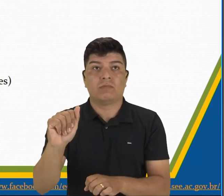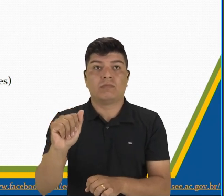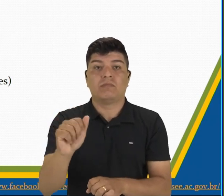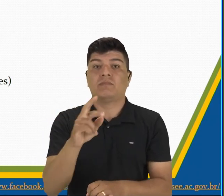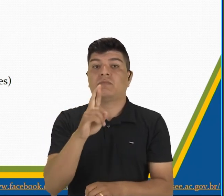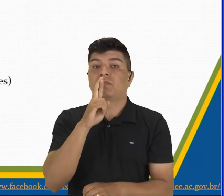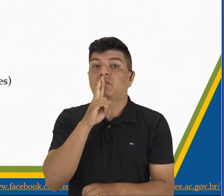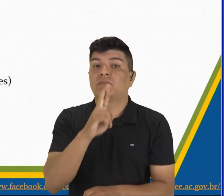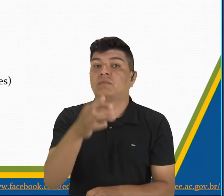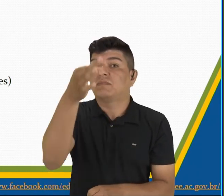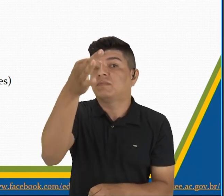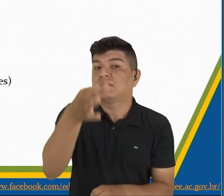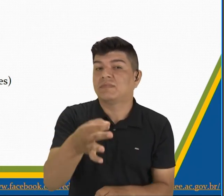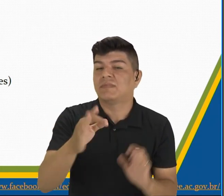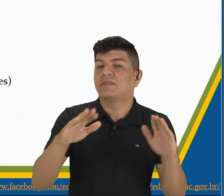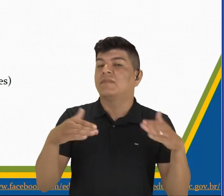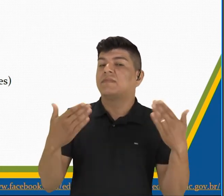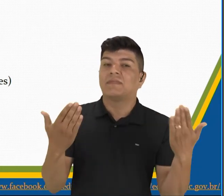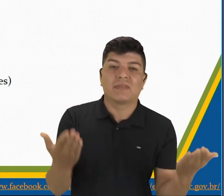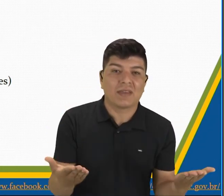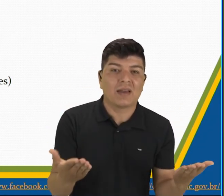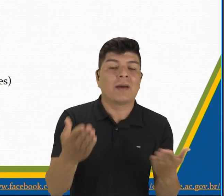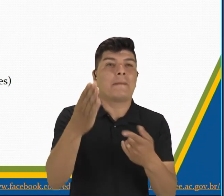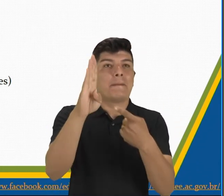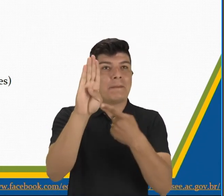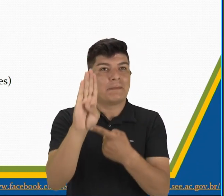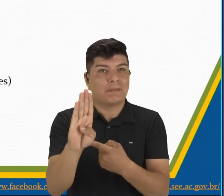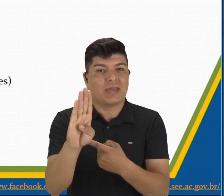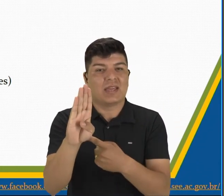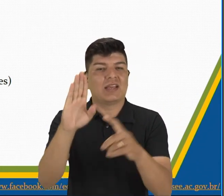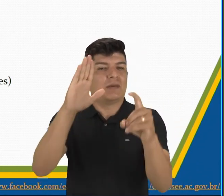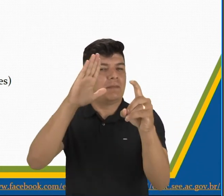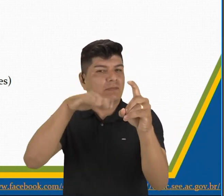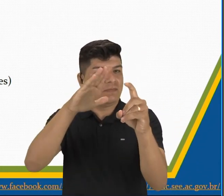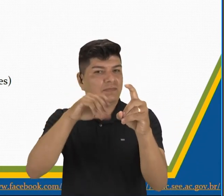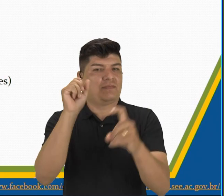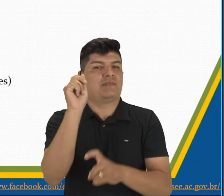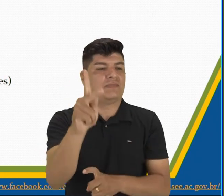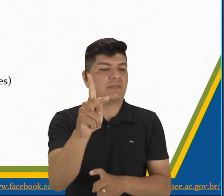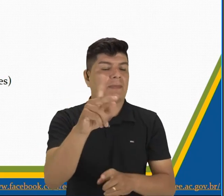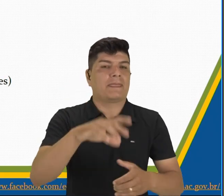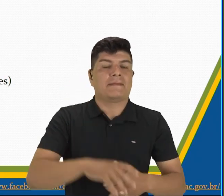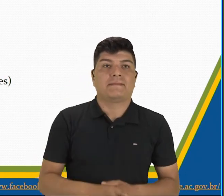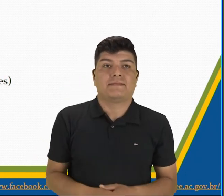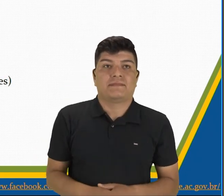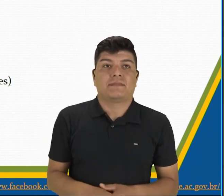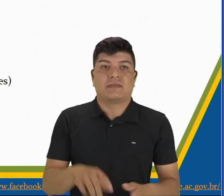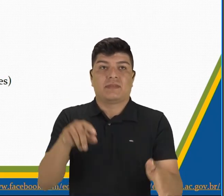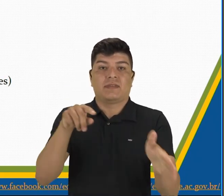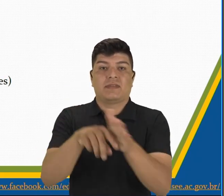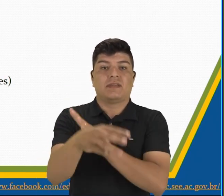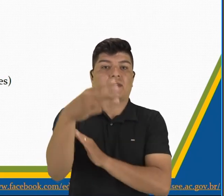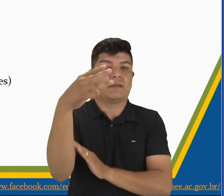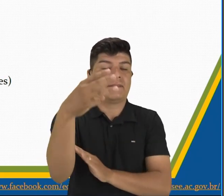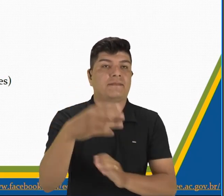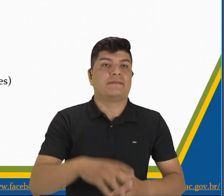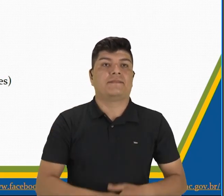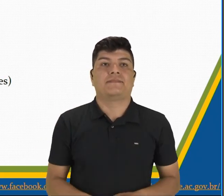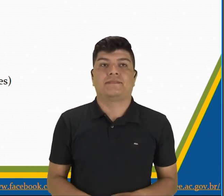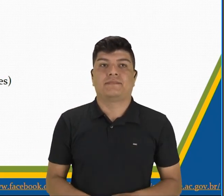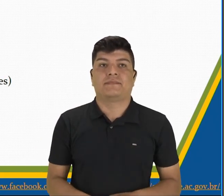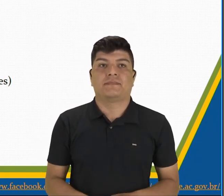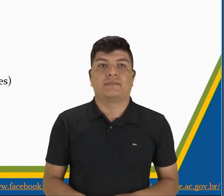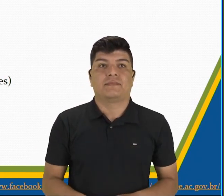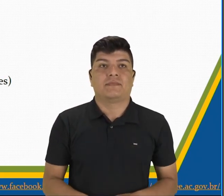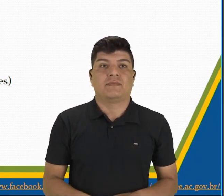alternativa correcta es la alternativa B. El mito. Ok? Vamos para la tercera pregunta. ¿El